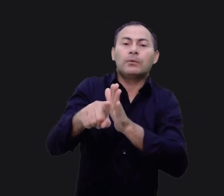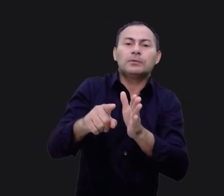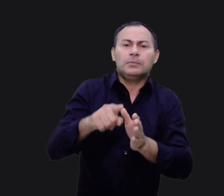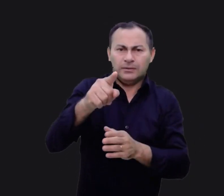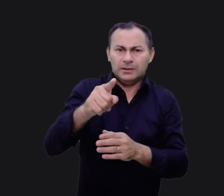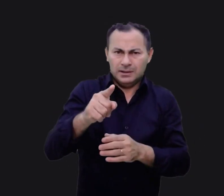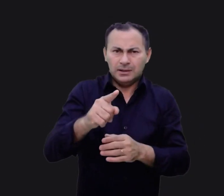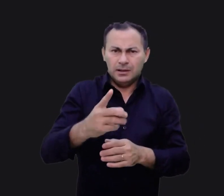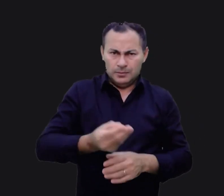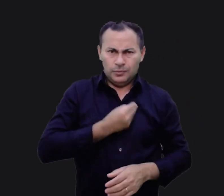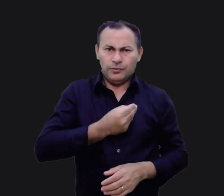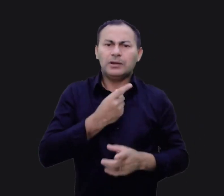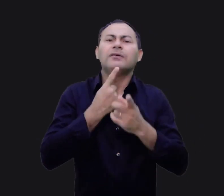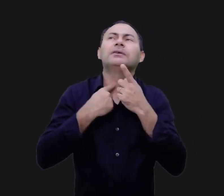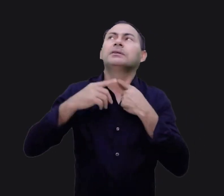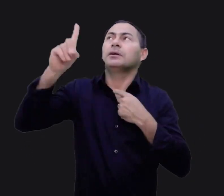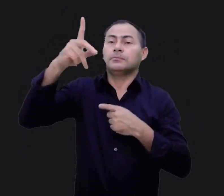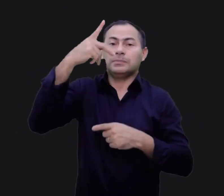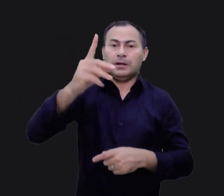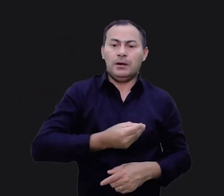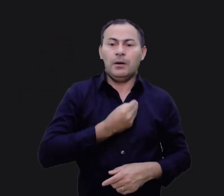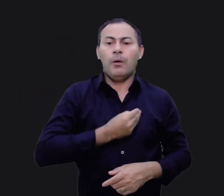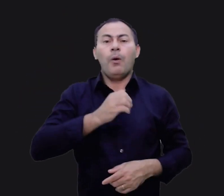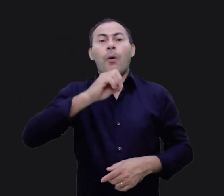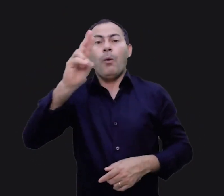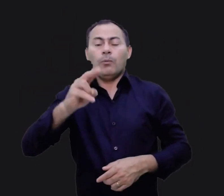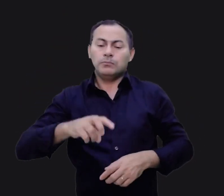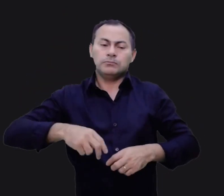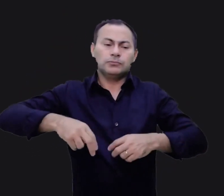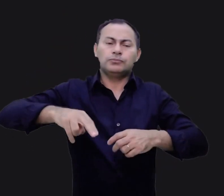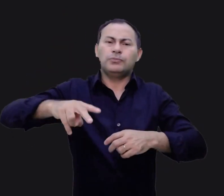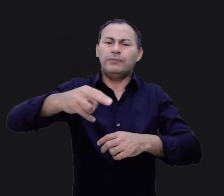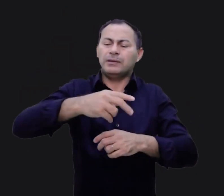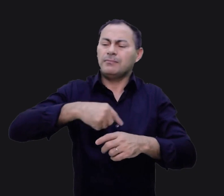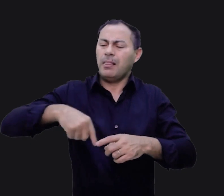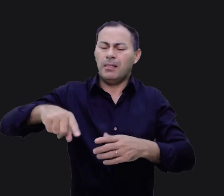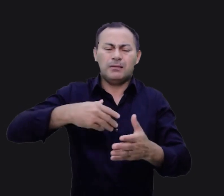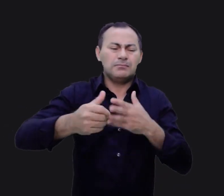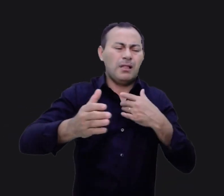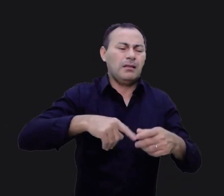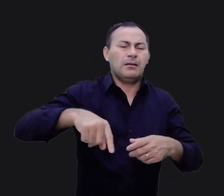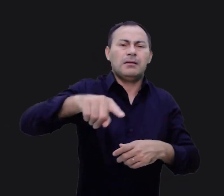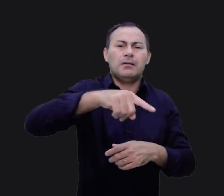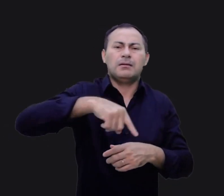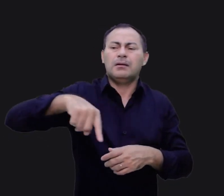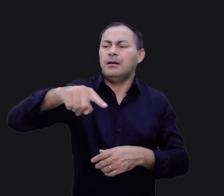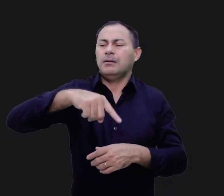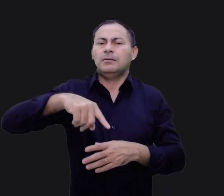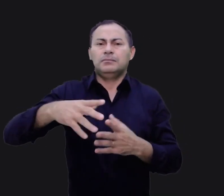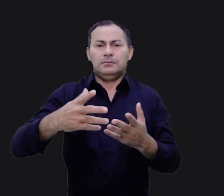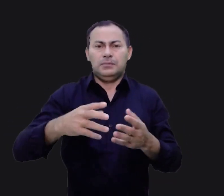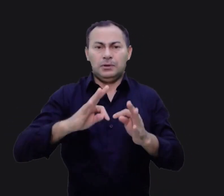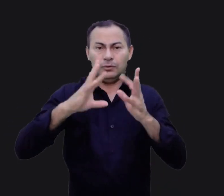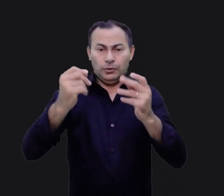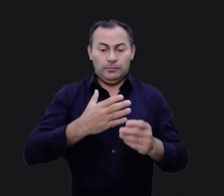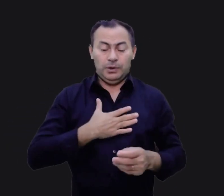pergunta. Você está vivendo a vontade de Deus para a sua vida ou está andando em círculos, hein? Com todo o meu ser, eu